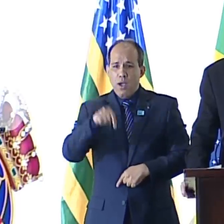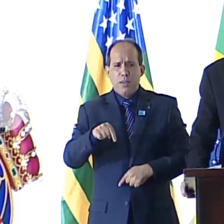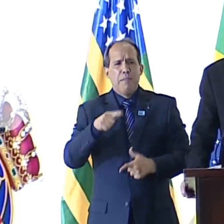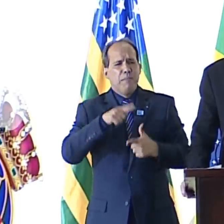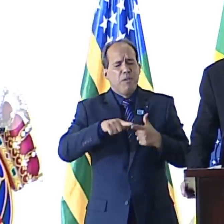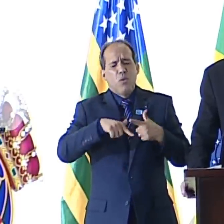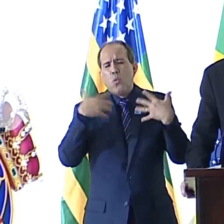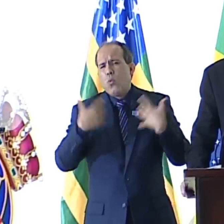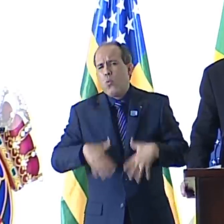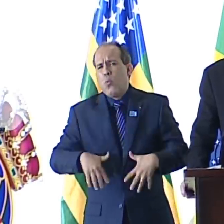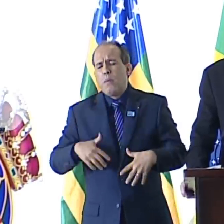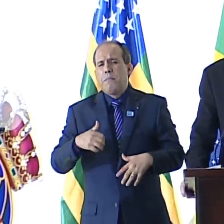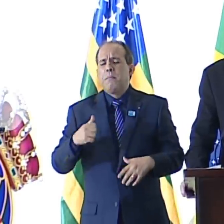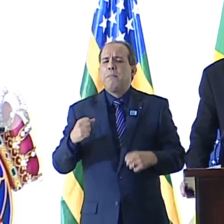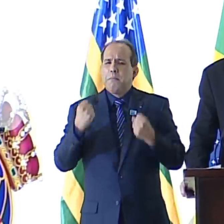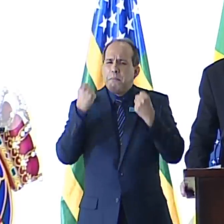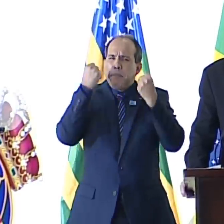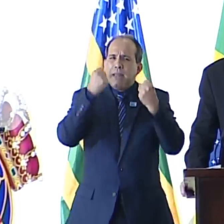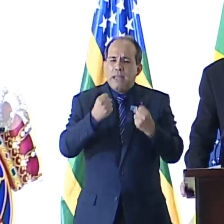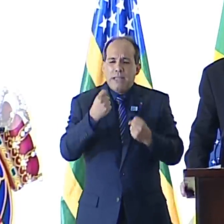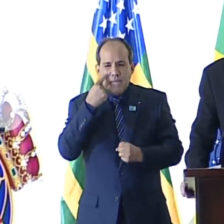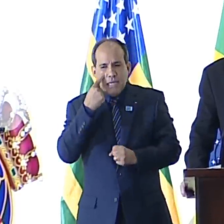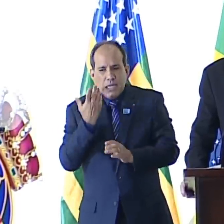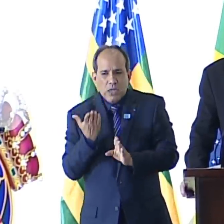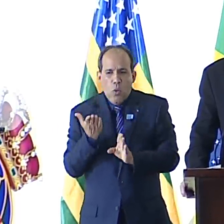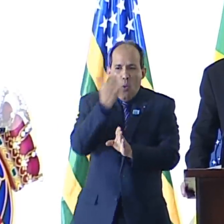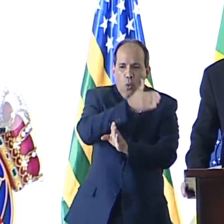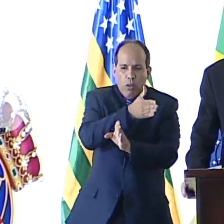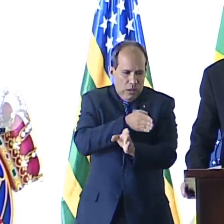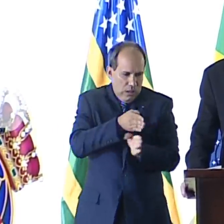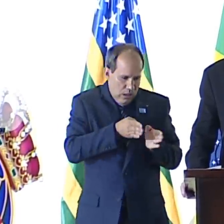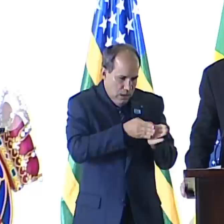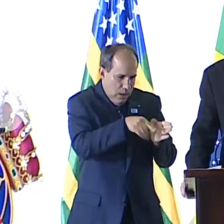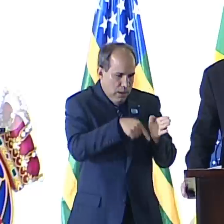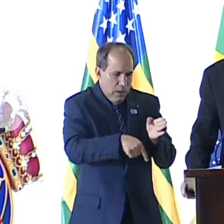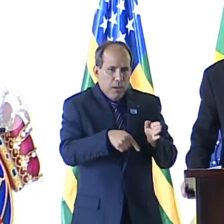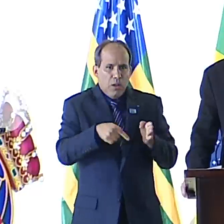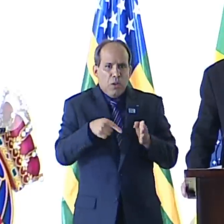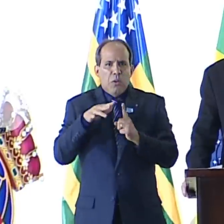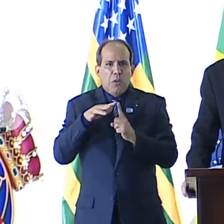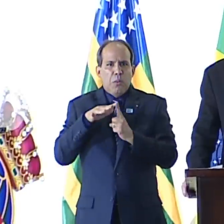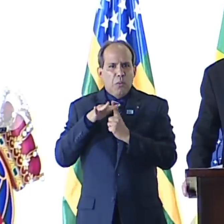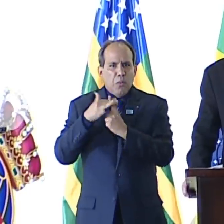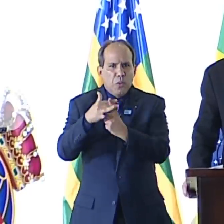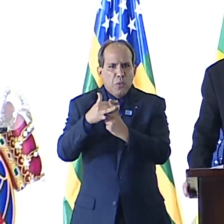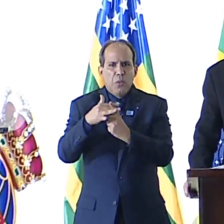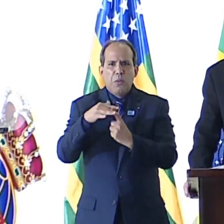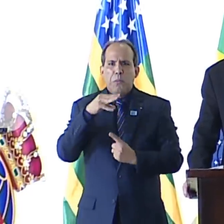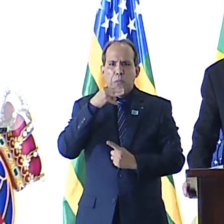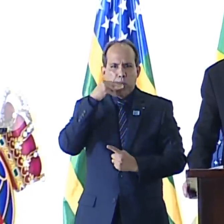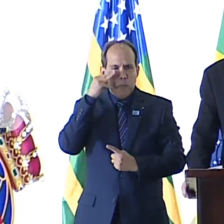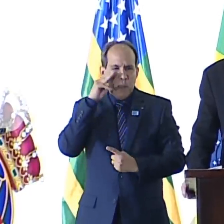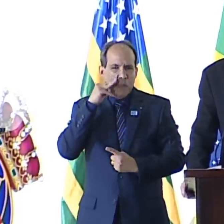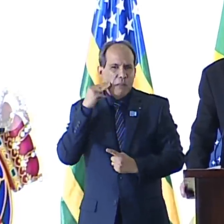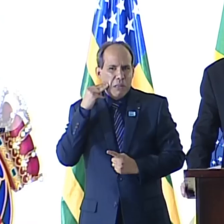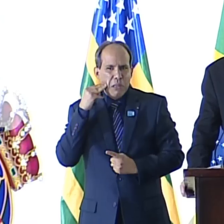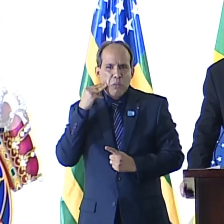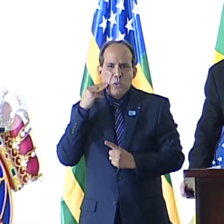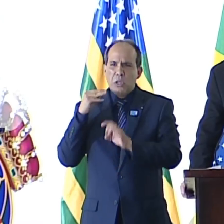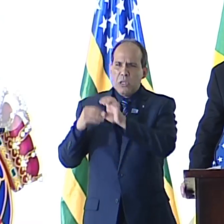problema, dirigiu-se para o lado errado, para o lado do marxismo e da esquerda. Sua utopia,